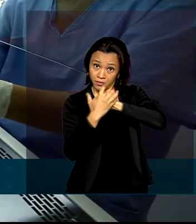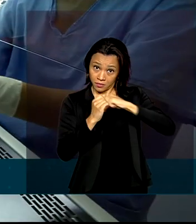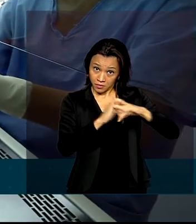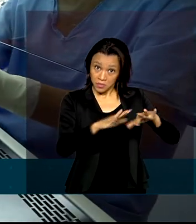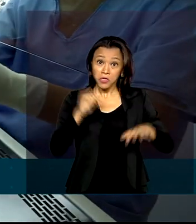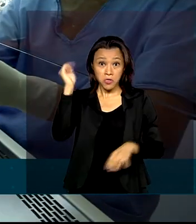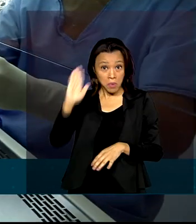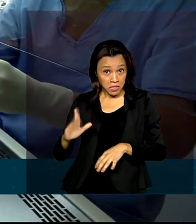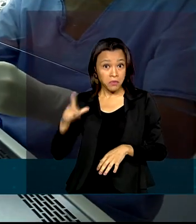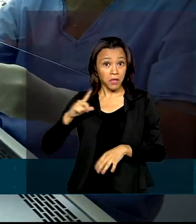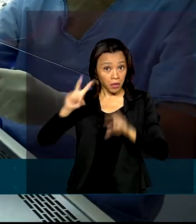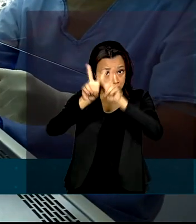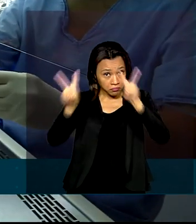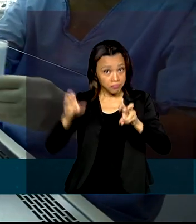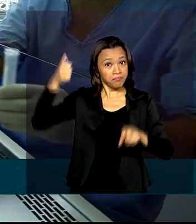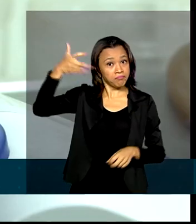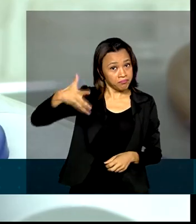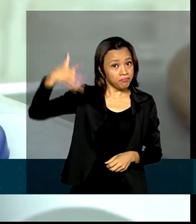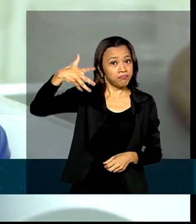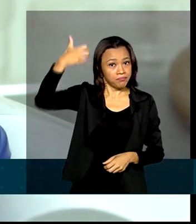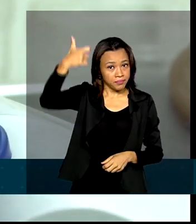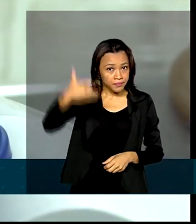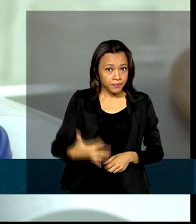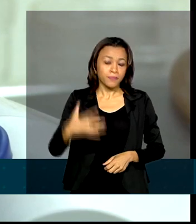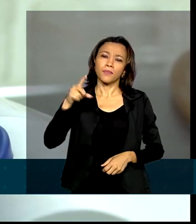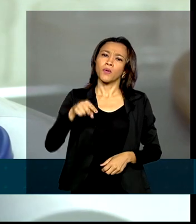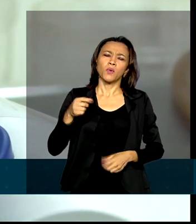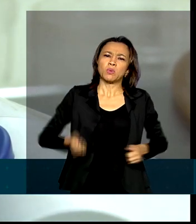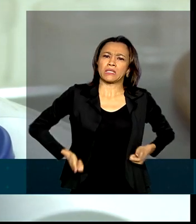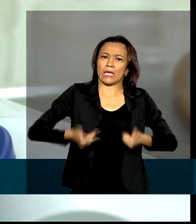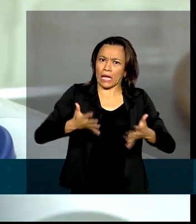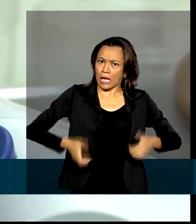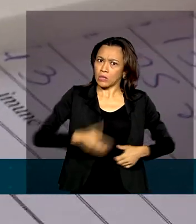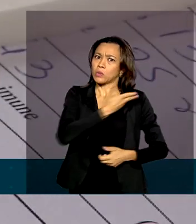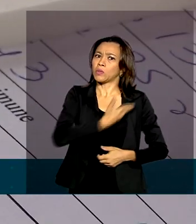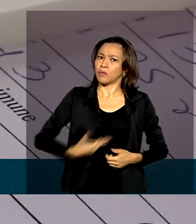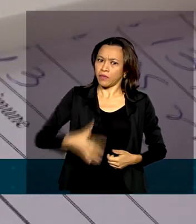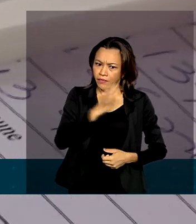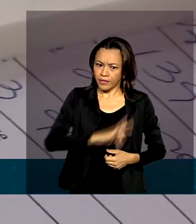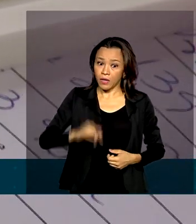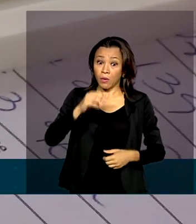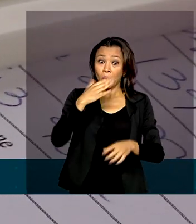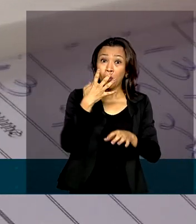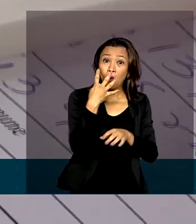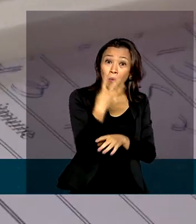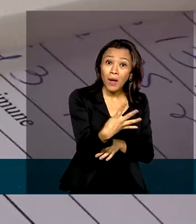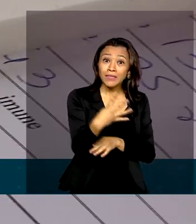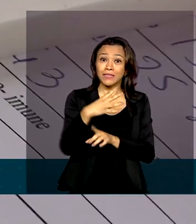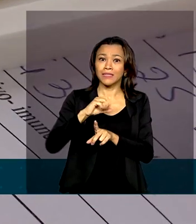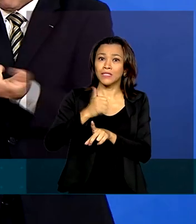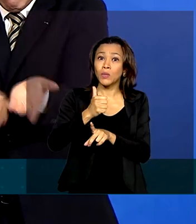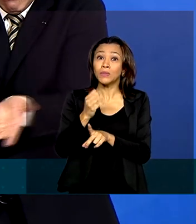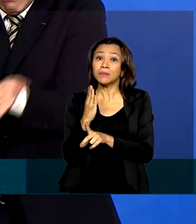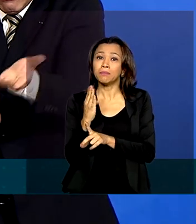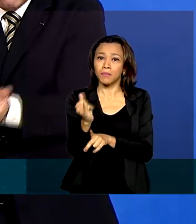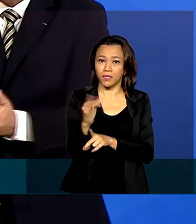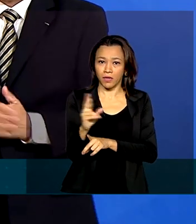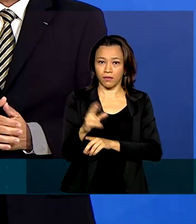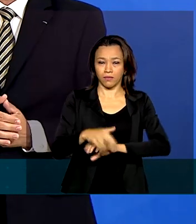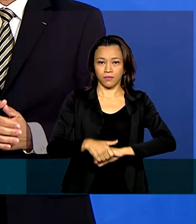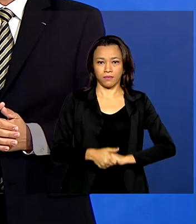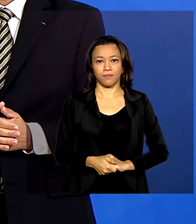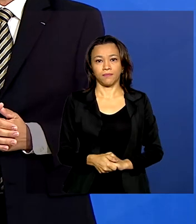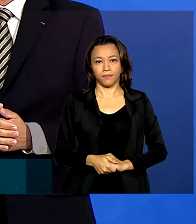o assunto. Os gastos da União com a Covid-19 já passam de 411 bilhões de reais. Como